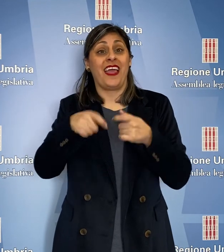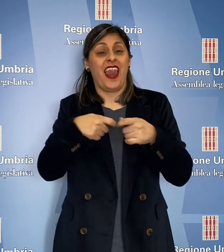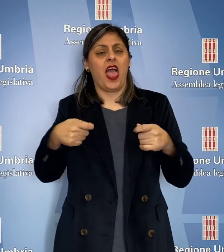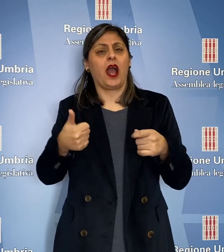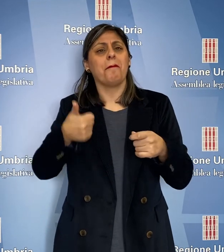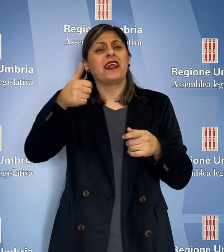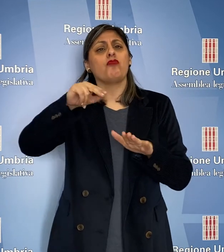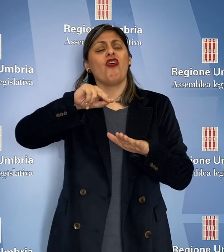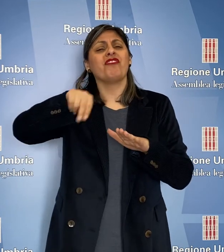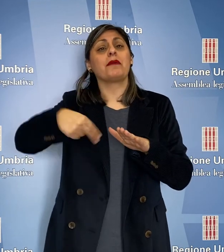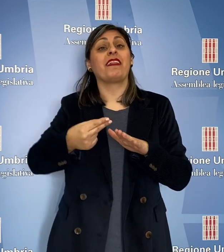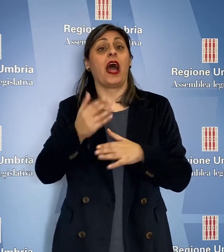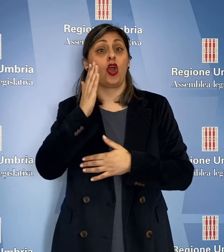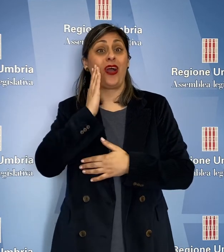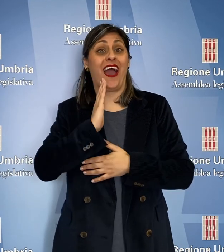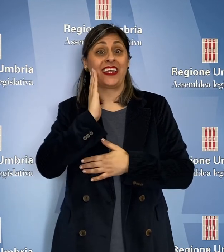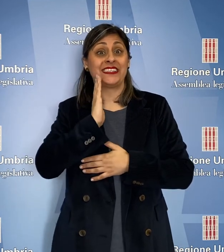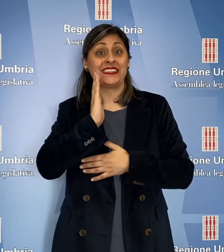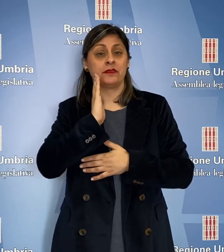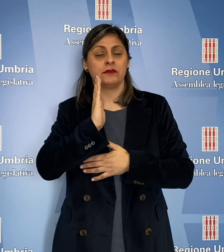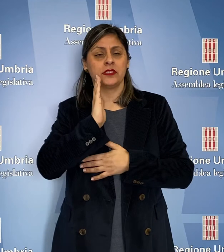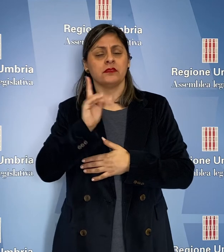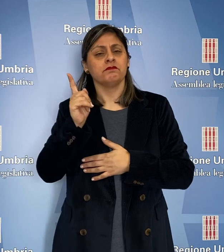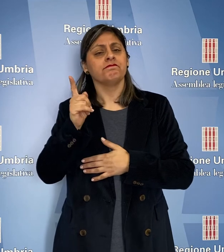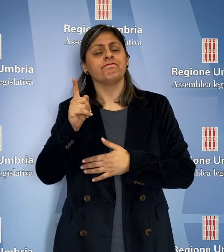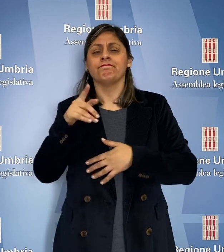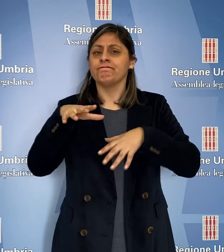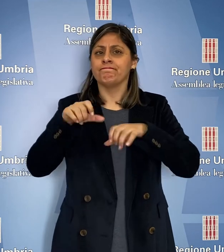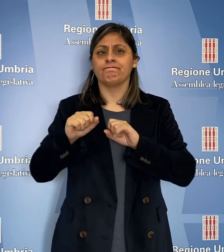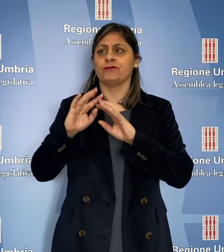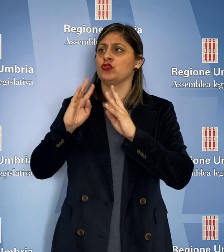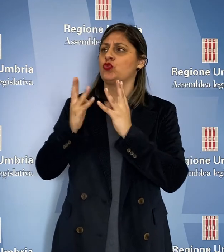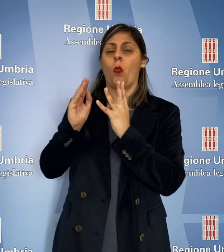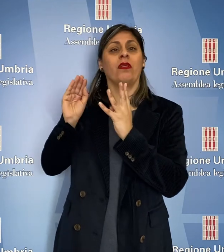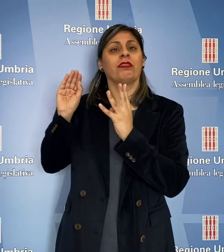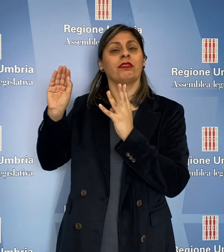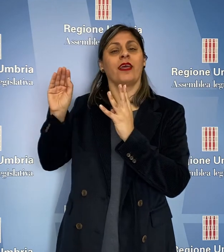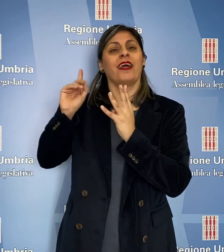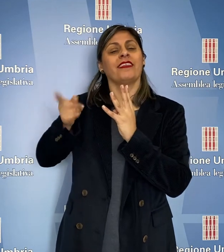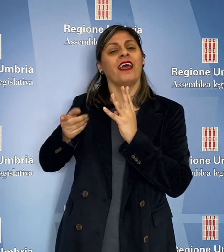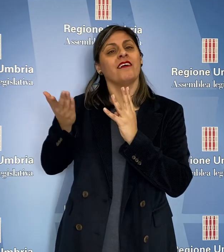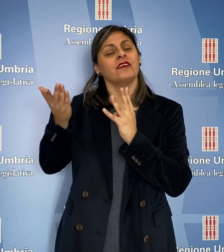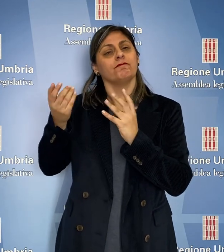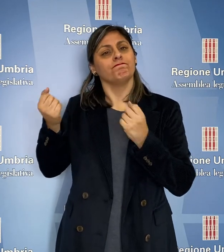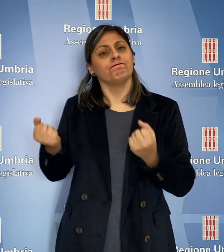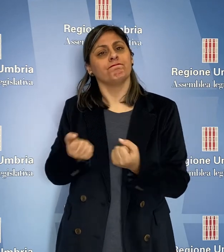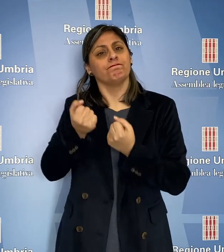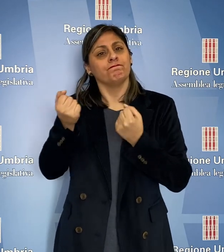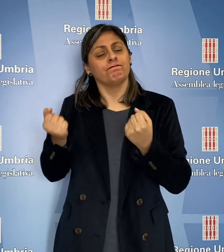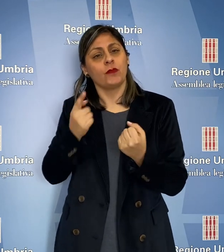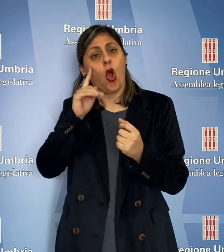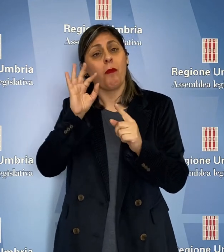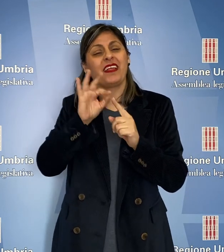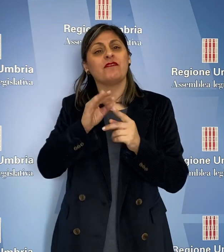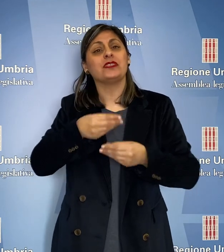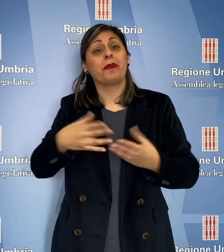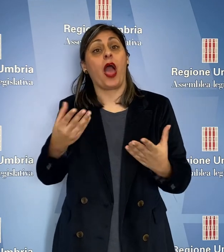consiglieri della Lega, con primo firmatario Daniele Carissimi, che impegna la Giunta regionale a promuovere azioni contro lo